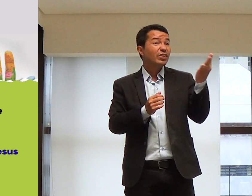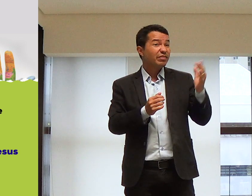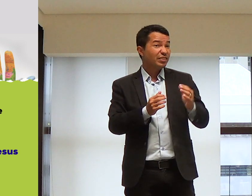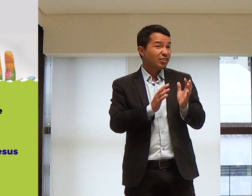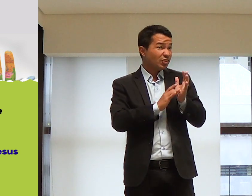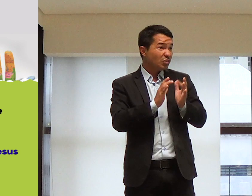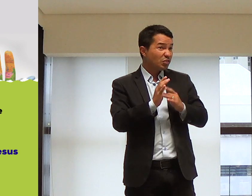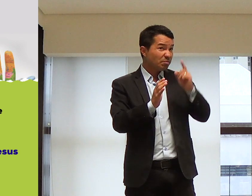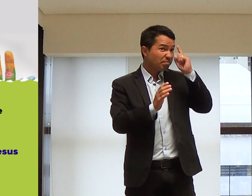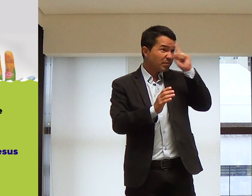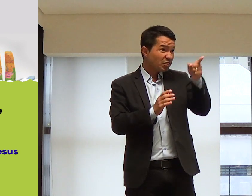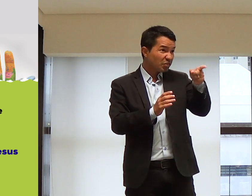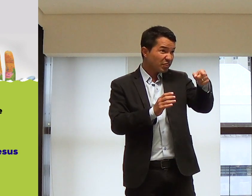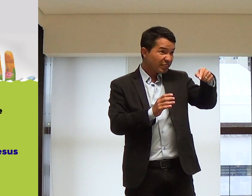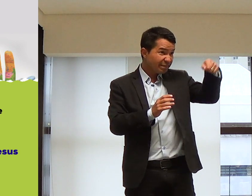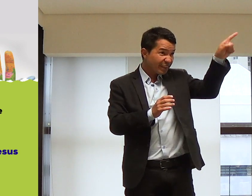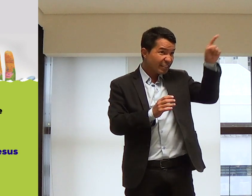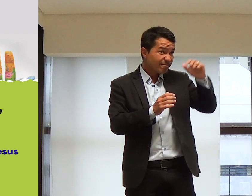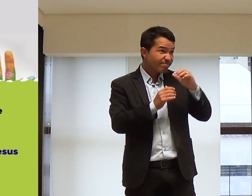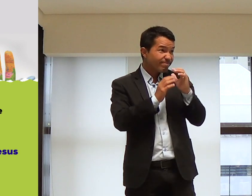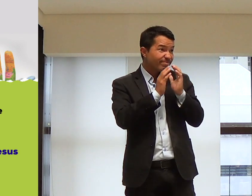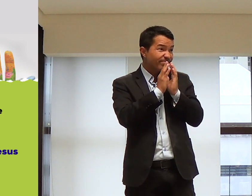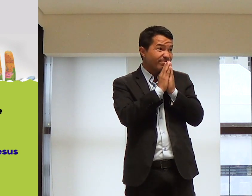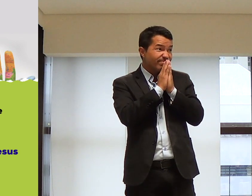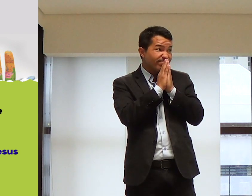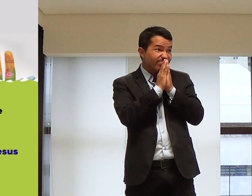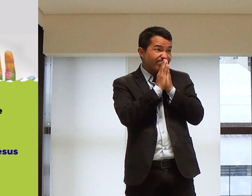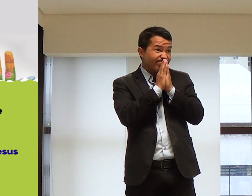Quantas vezes Jesus mandou que você fosse?